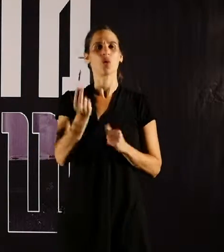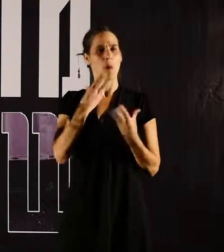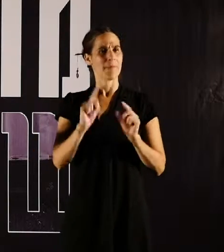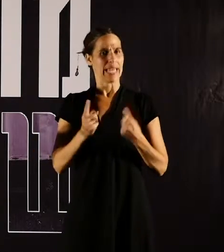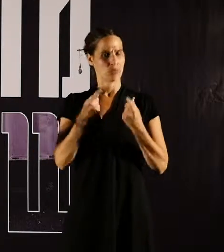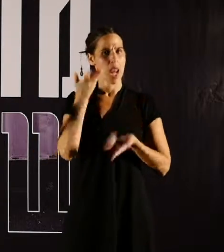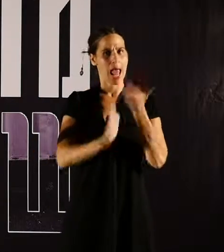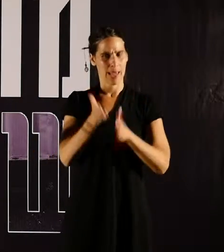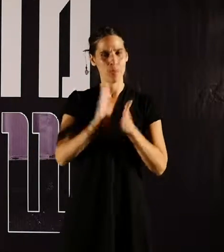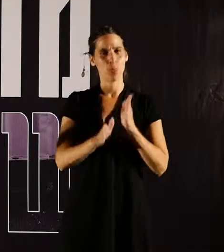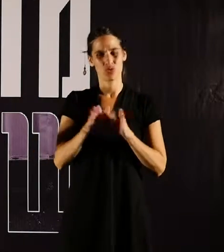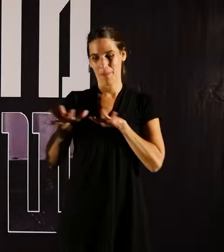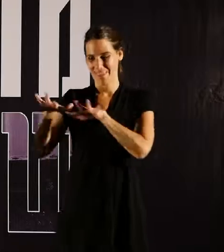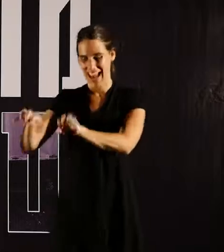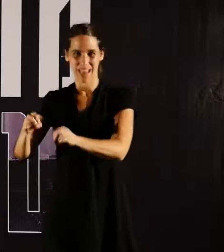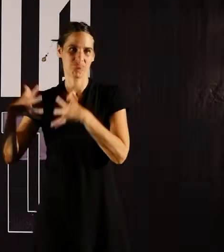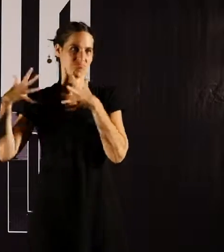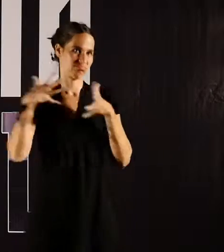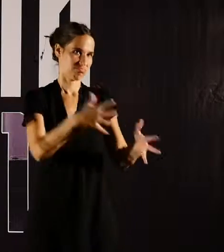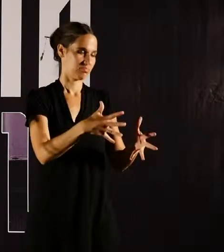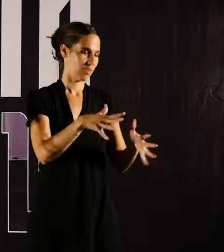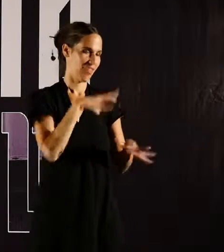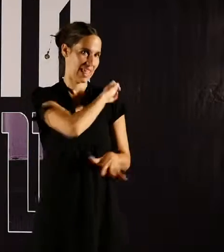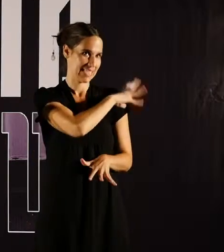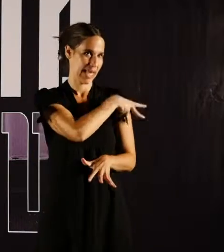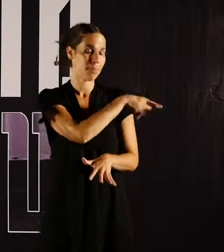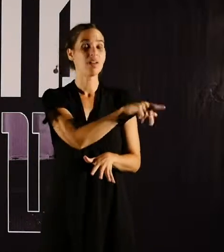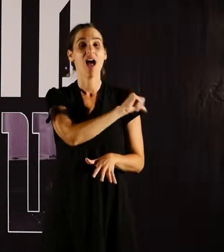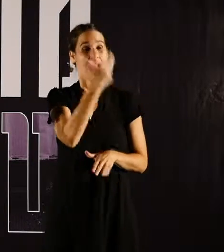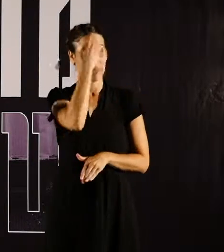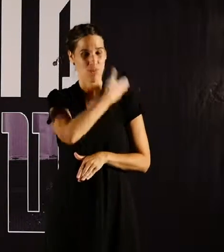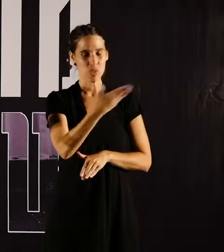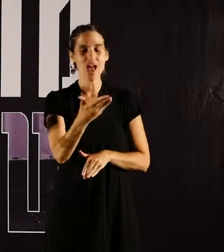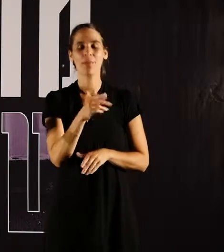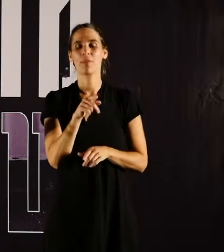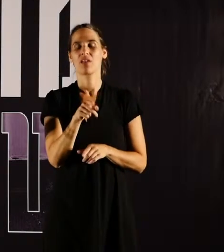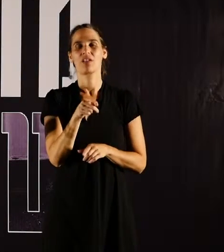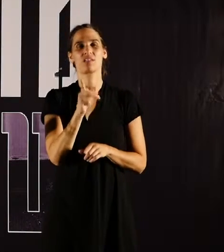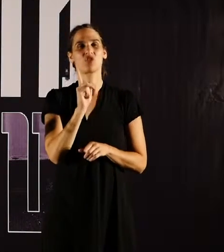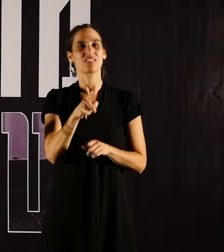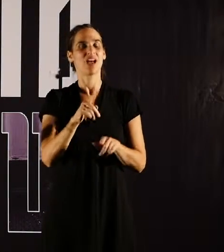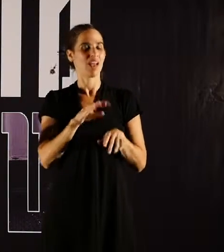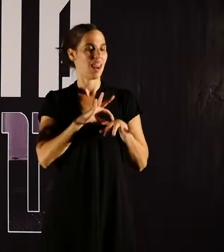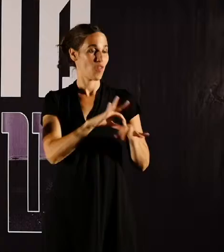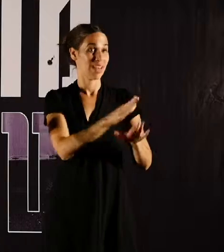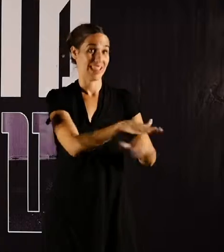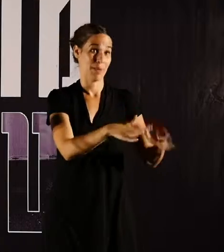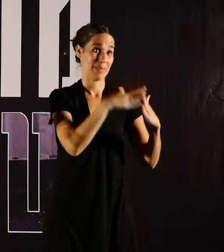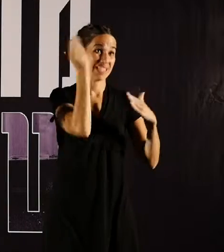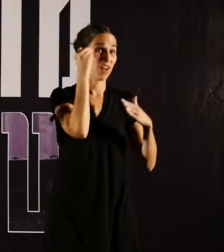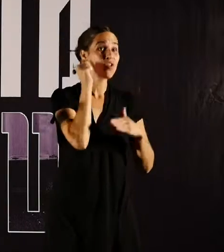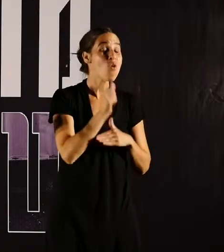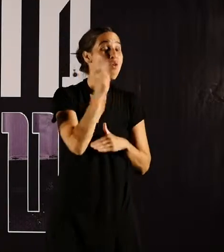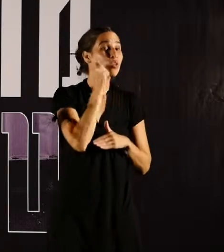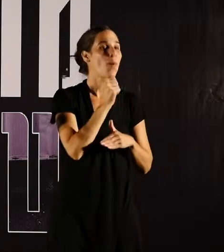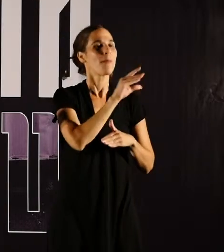מקרים של אלימות של מתנחלים כלפי הפלסטינים הכי מפורסם זה הקטע שהיו צריכים ללוות את הילדים לבית הספר כל